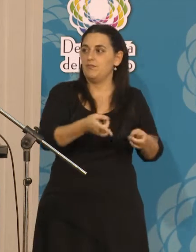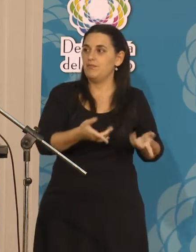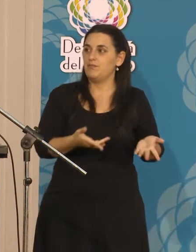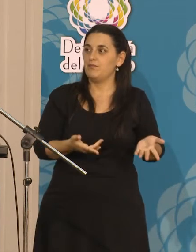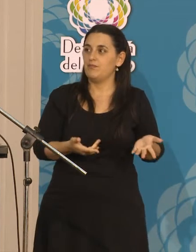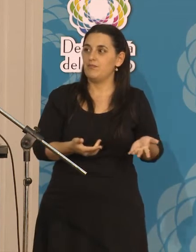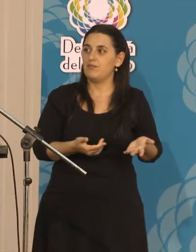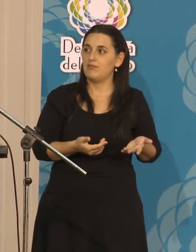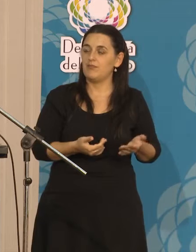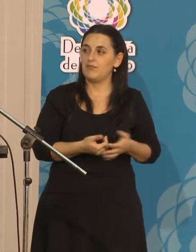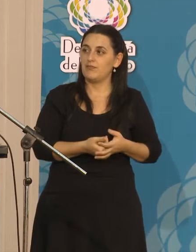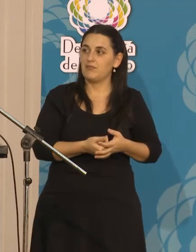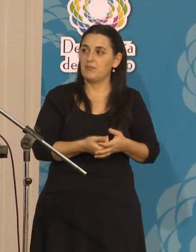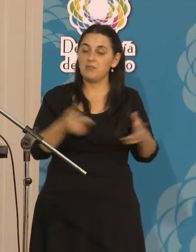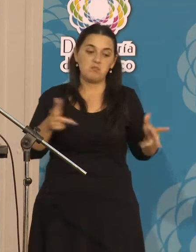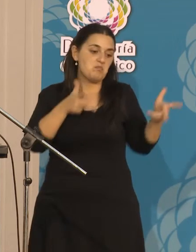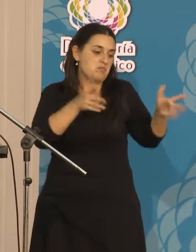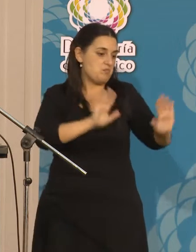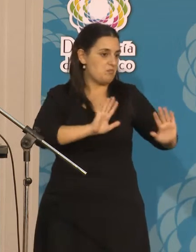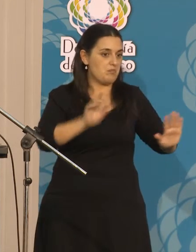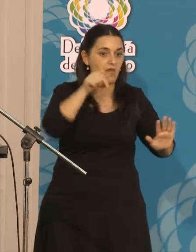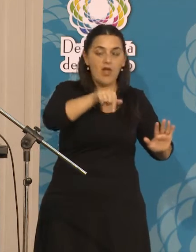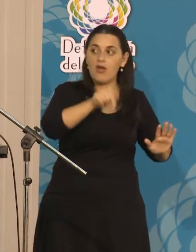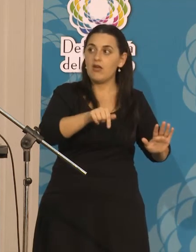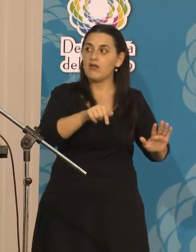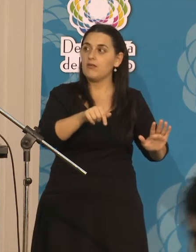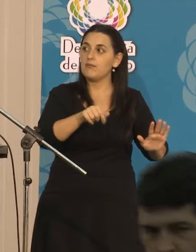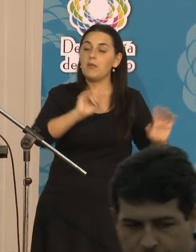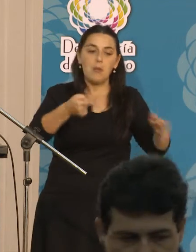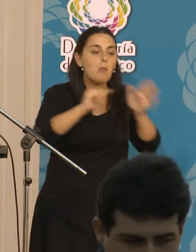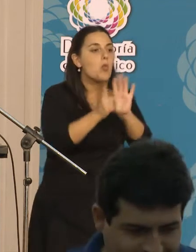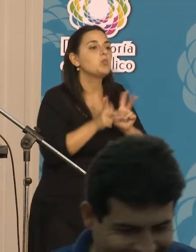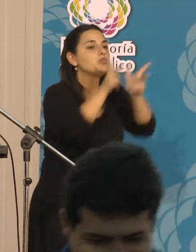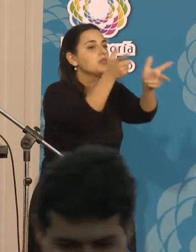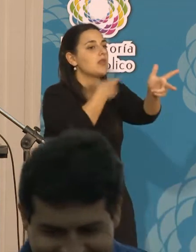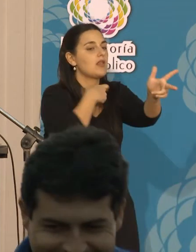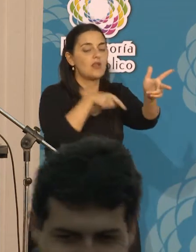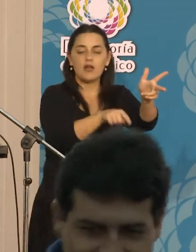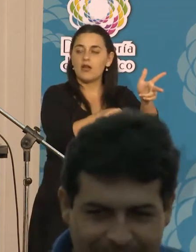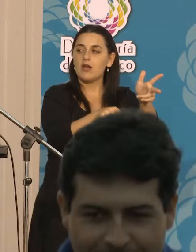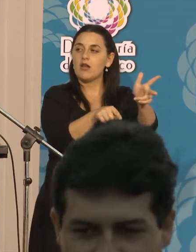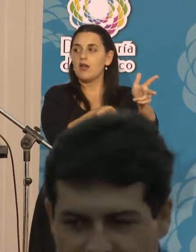Hasta ahí, en este tema, y quería puntualizar, por ejemplo, que cuando hablaban de